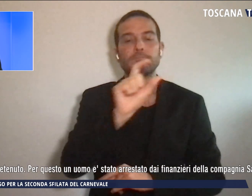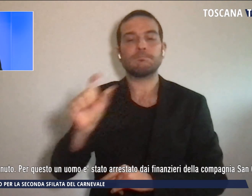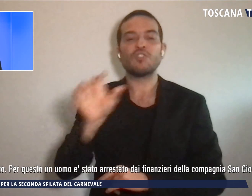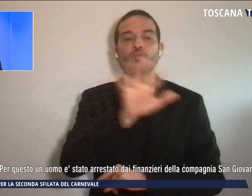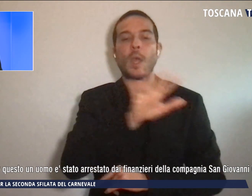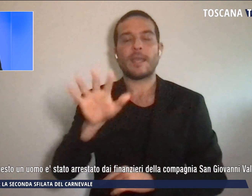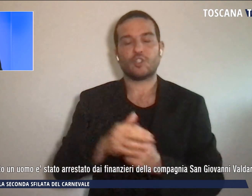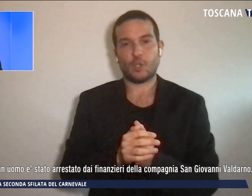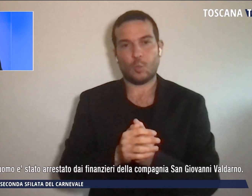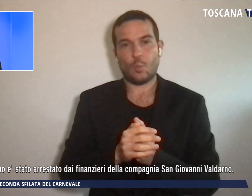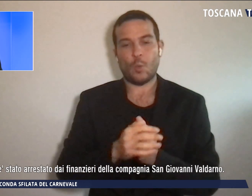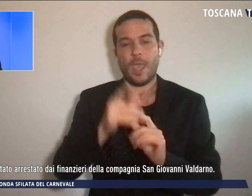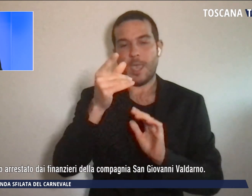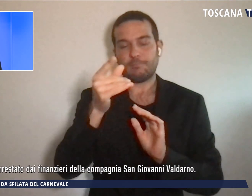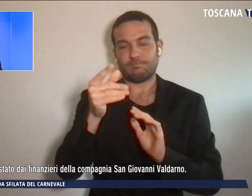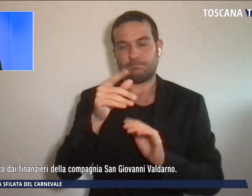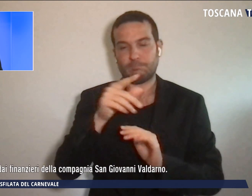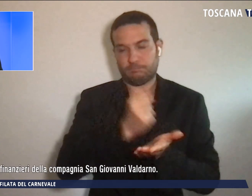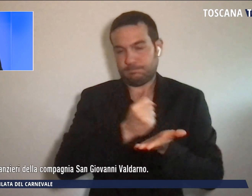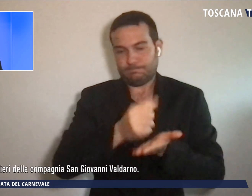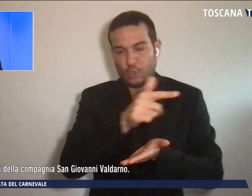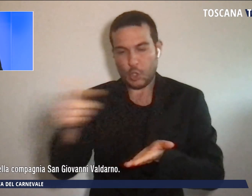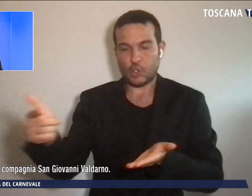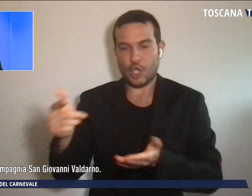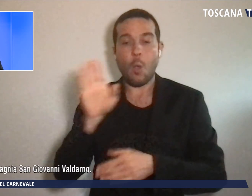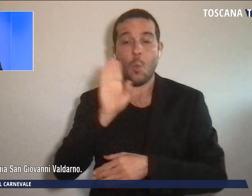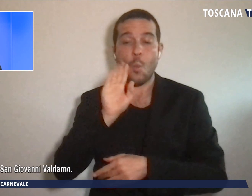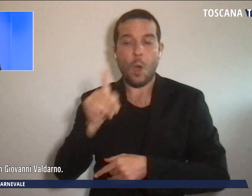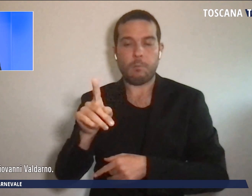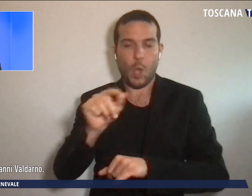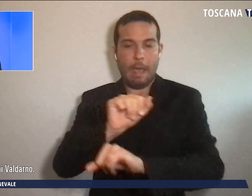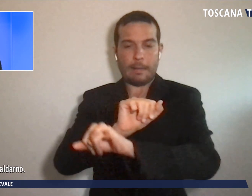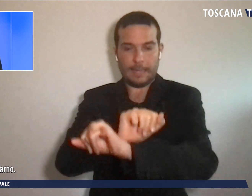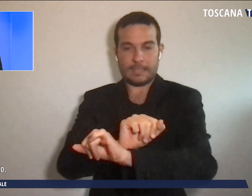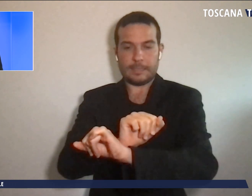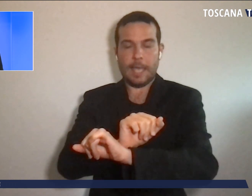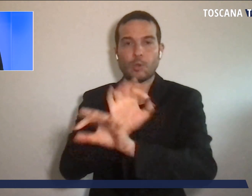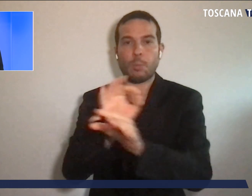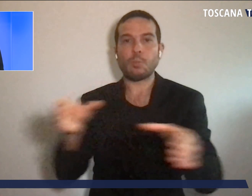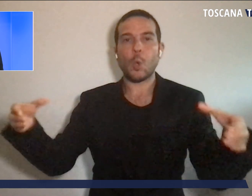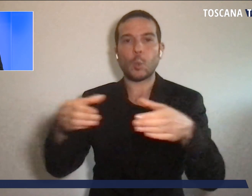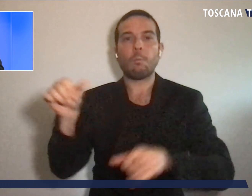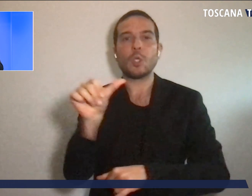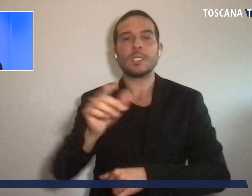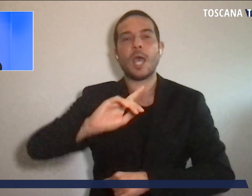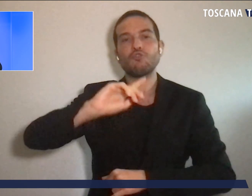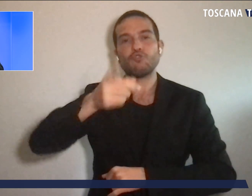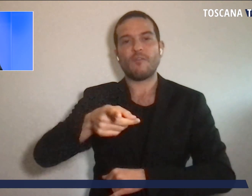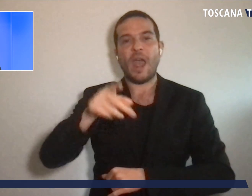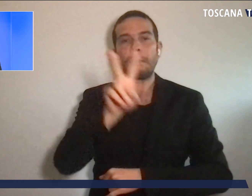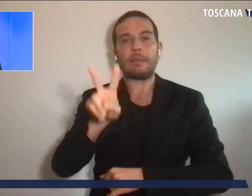illecitamente. Per questo un uomo è stato arrestato dai finanziari della compagnia di San Giovanni Valdarno.